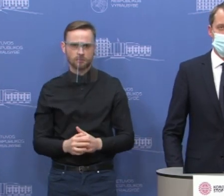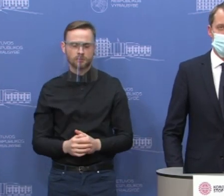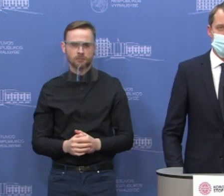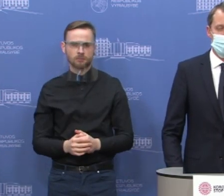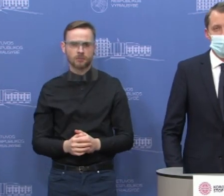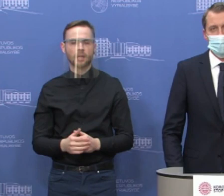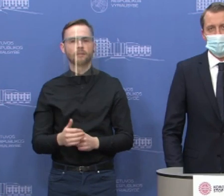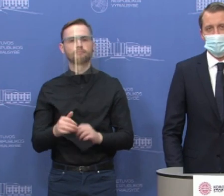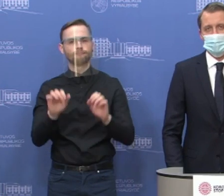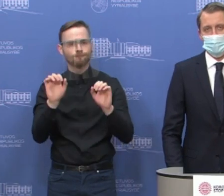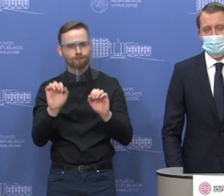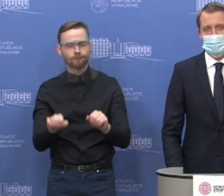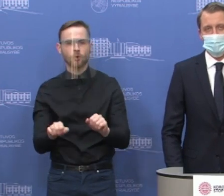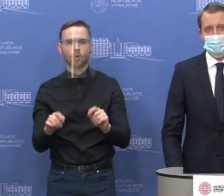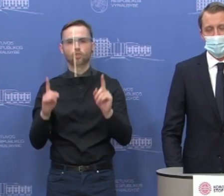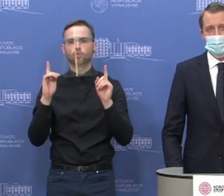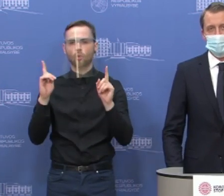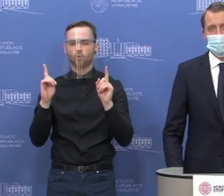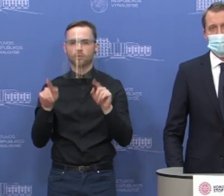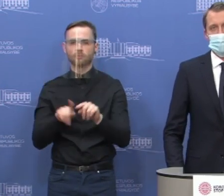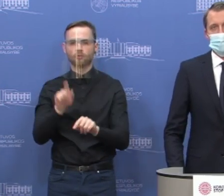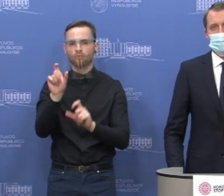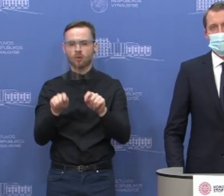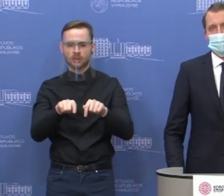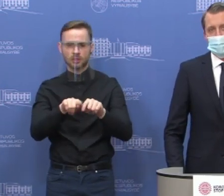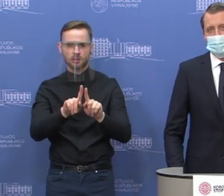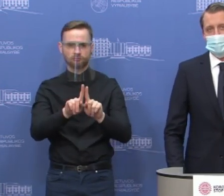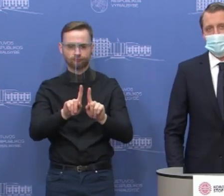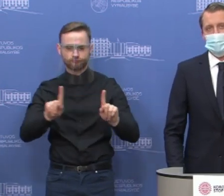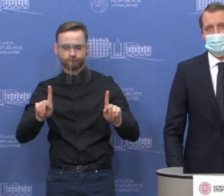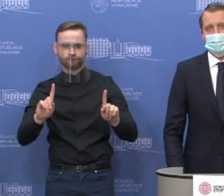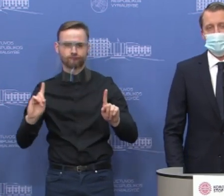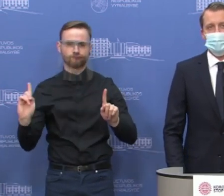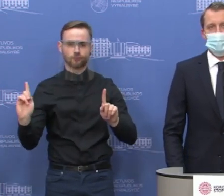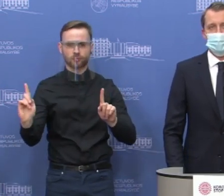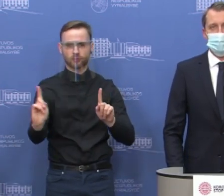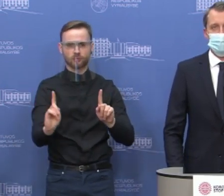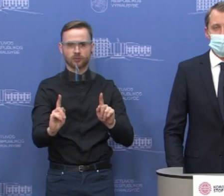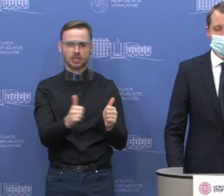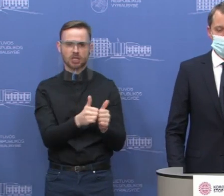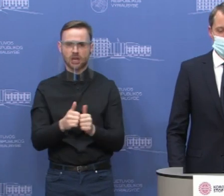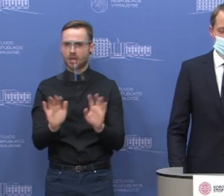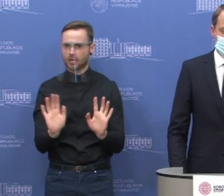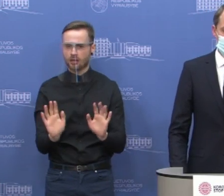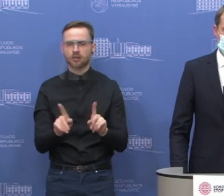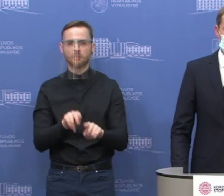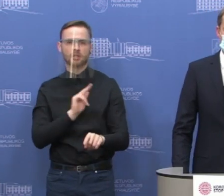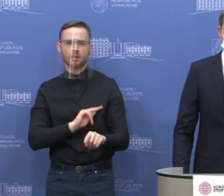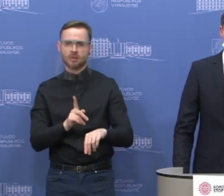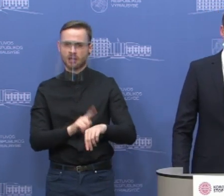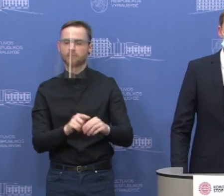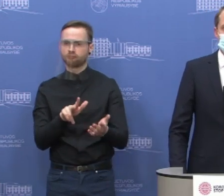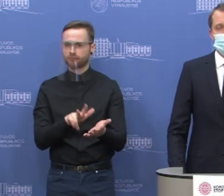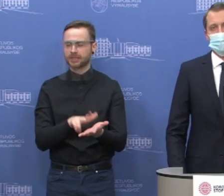kad būtų užtikrinti ir saugos, atstumų reikalavimai, taip pat ir būtent tokios darbo valandos. Tai